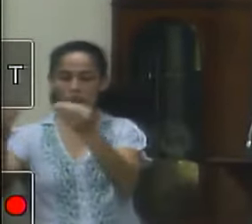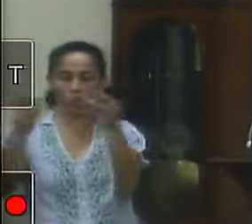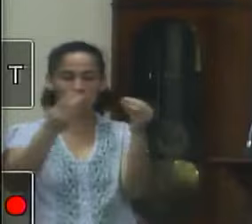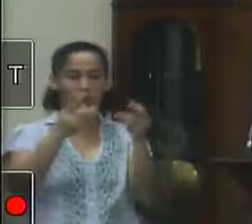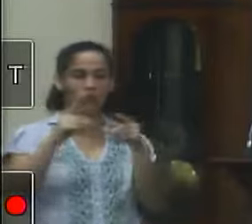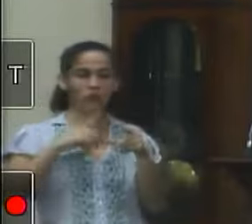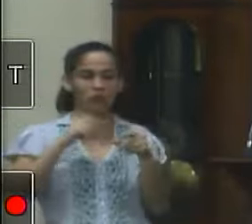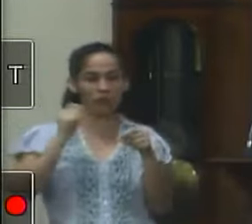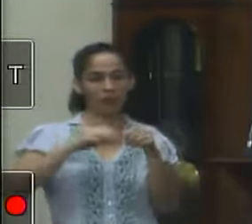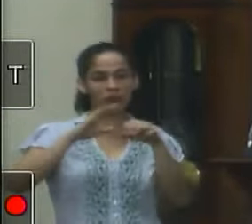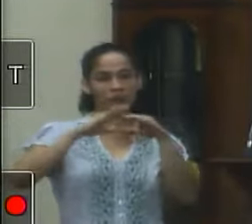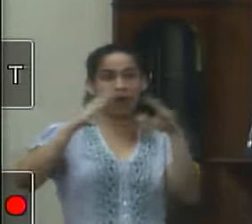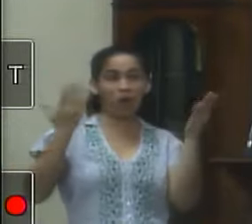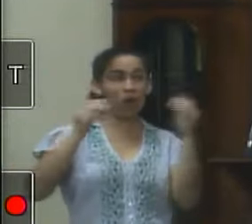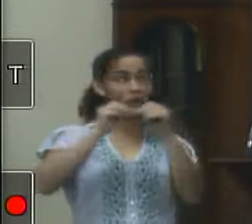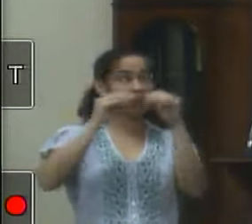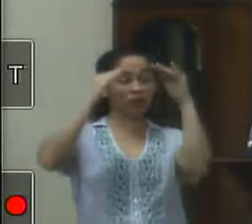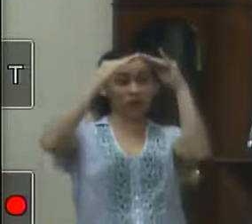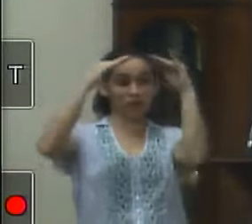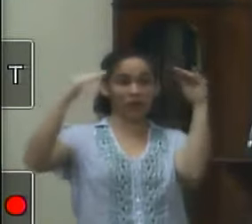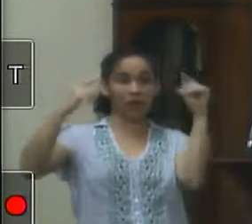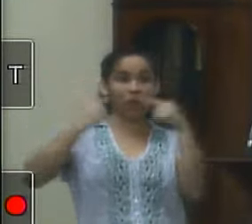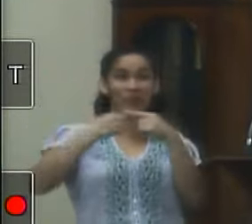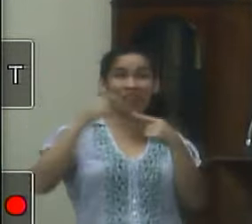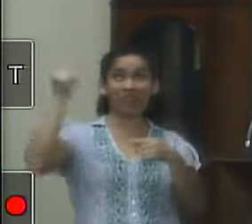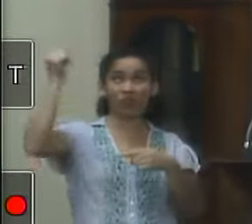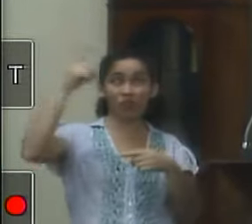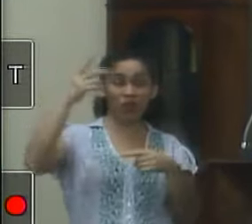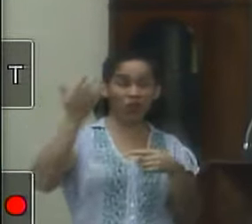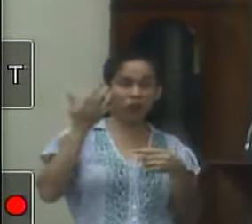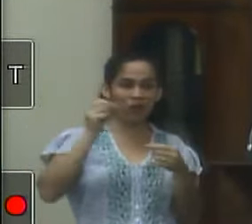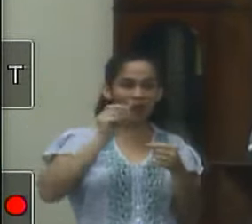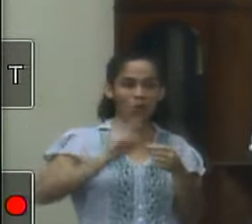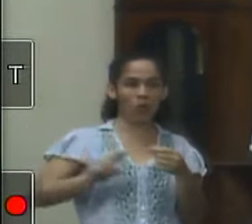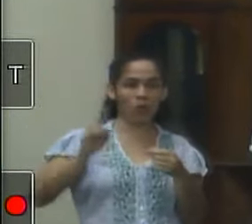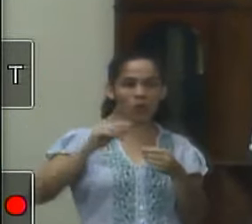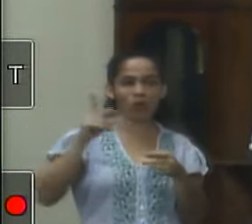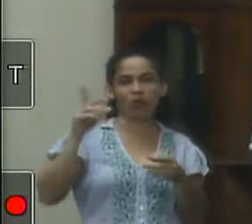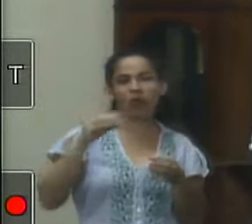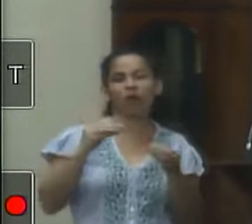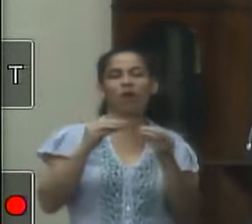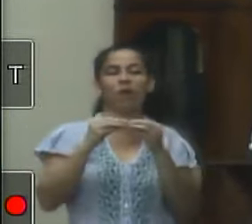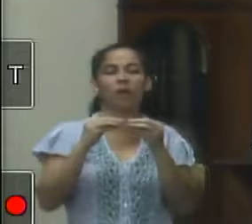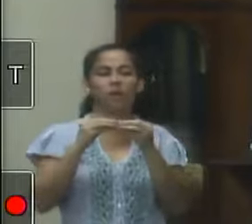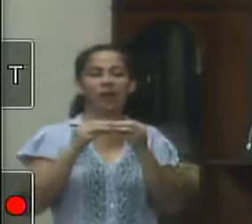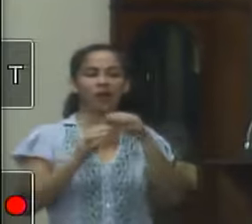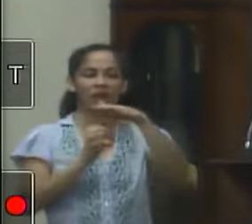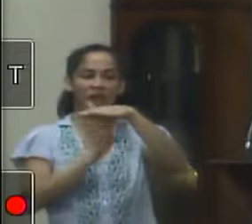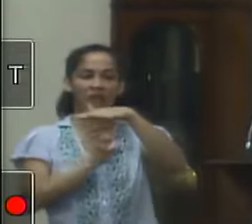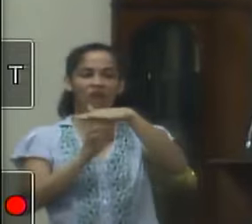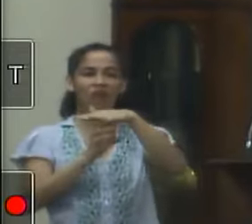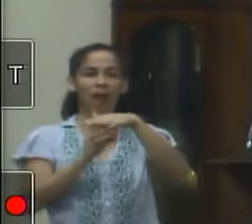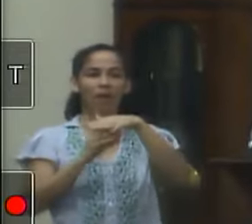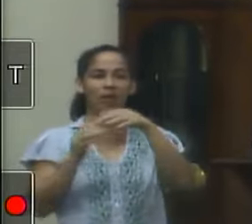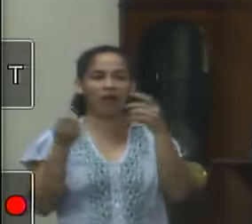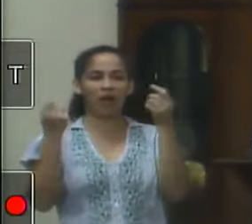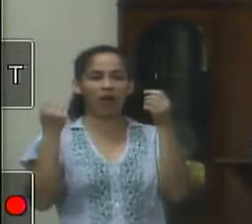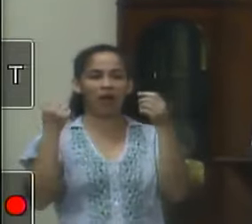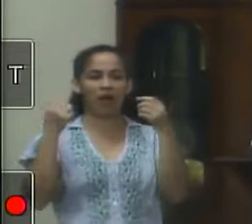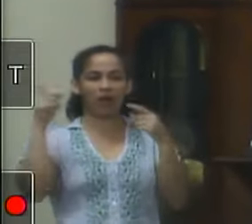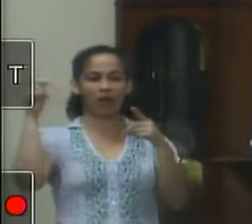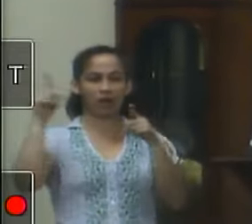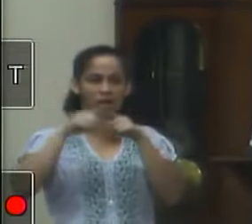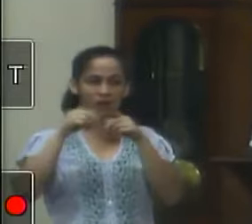digo que eu sofri muito para botar essa academia as pessoas me perseguiram eu tive que David nem era vereador me ajudou com um saquinho de